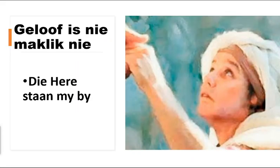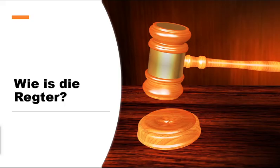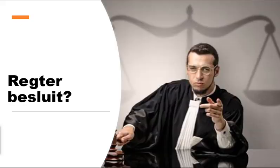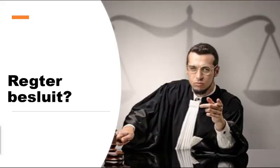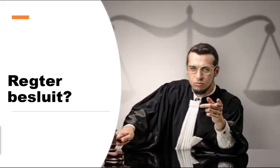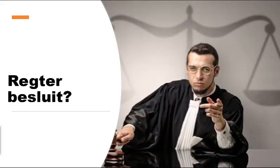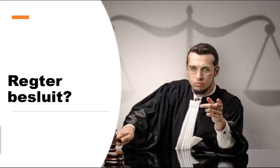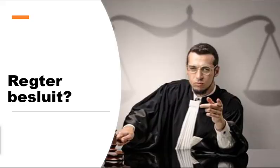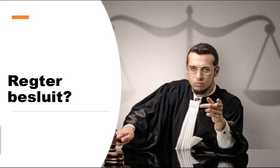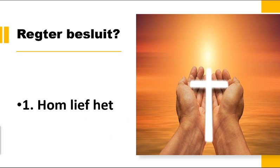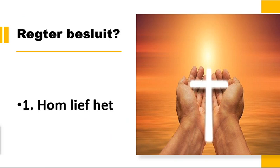Terima kasih.